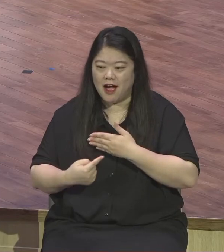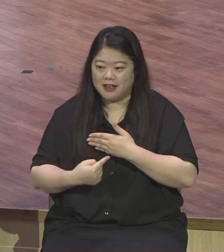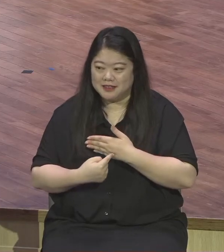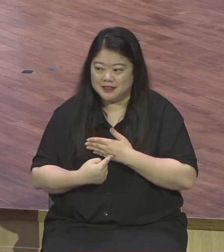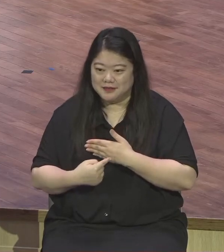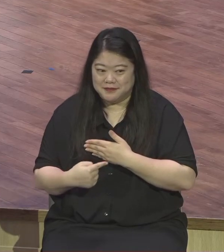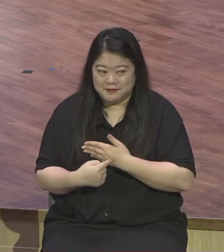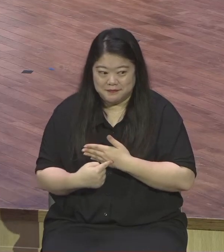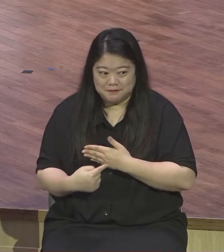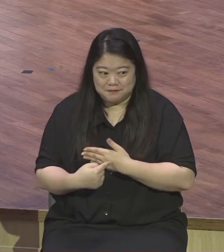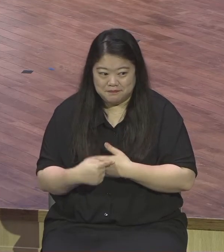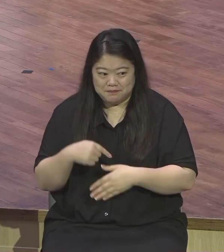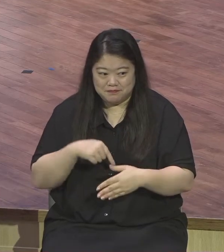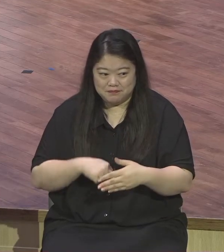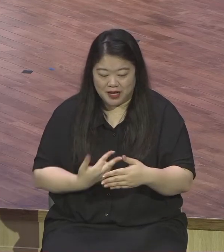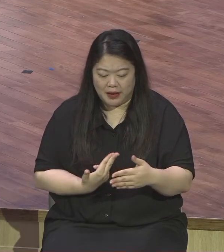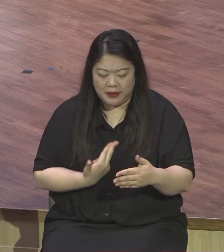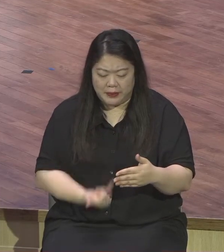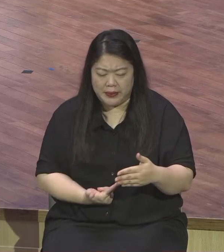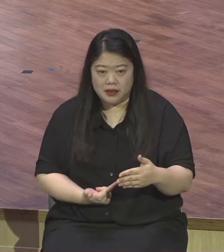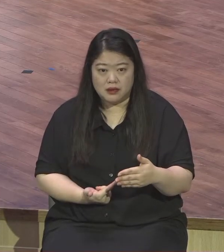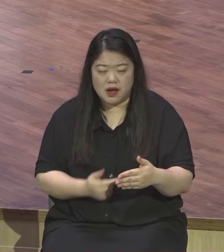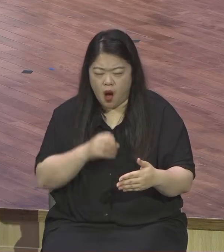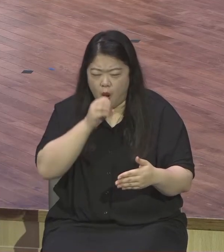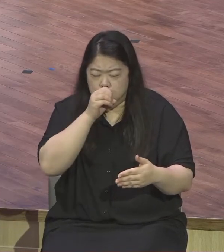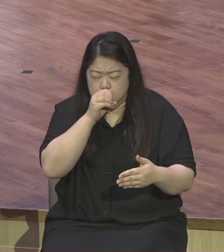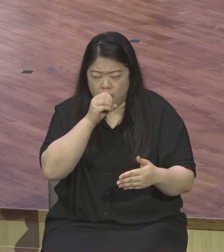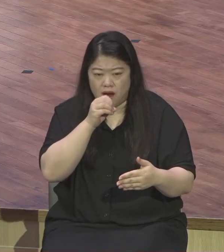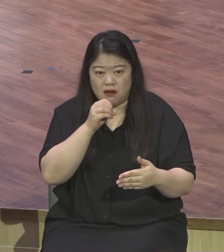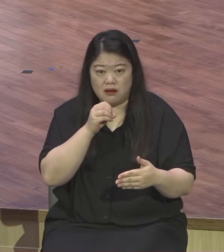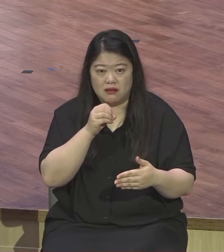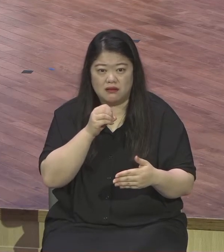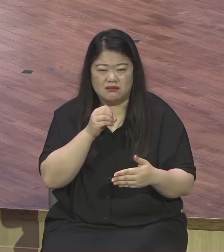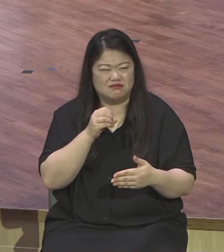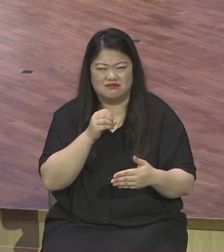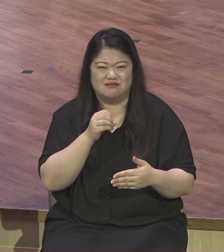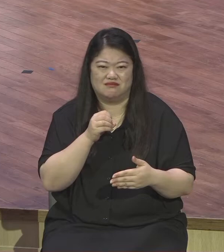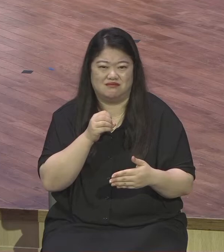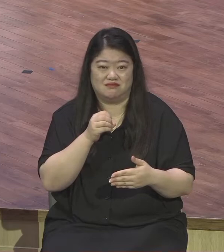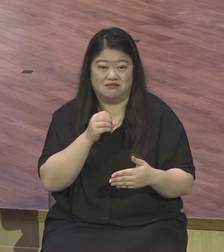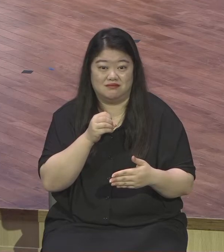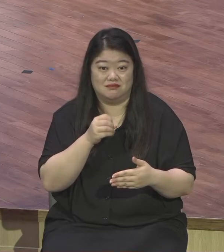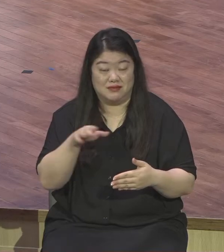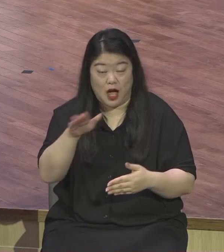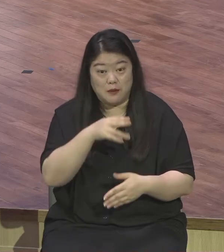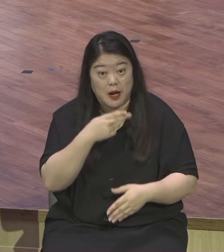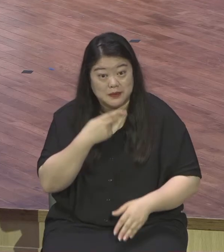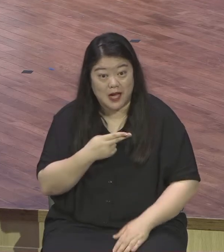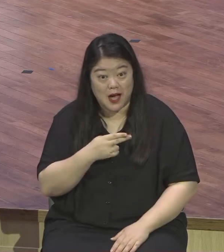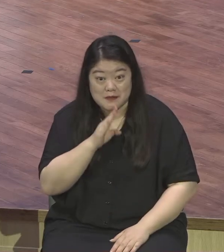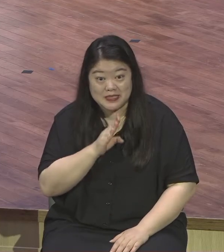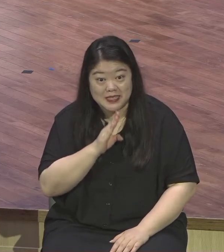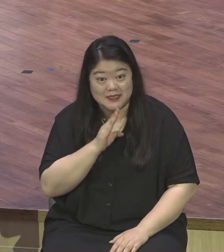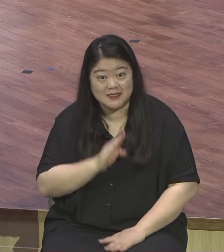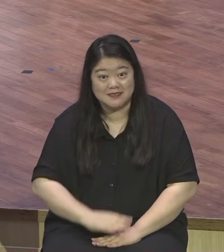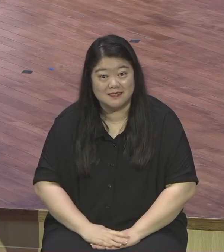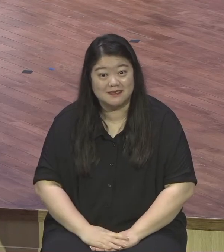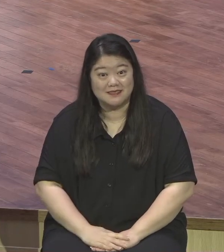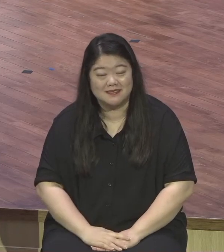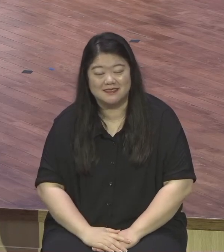사람이 없어요 너무 감사하지 이런 교회가 어디에 있어요 지구촌에 없어요 우리 랩런턴을 비롯해서 우리 지금 자라고